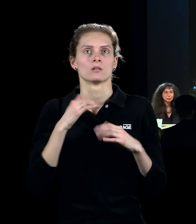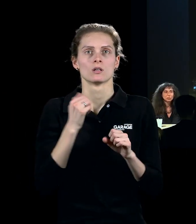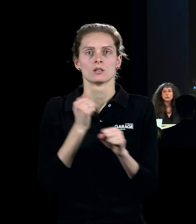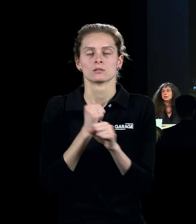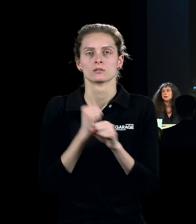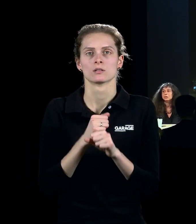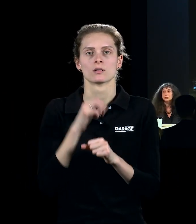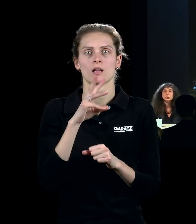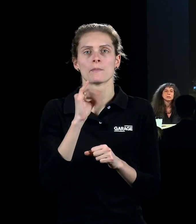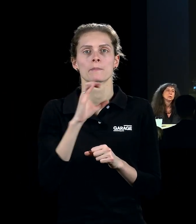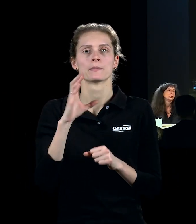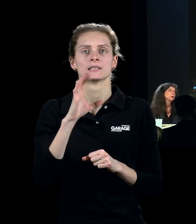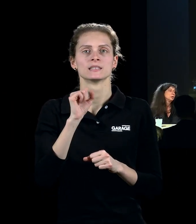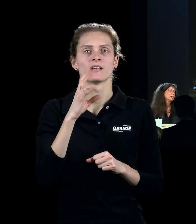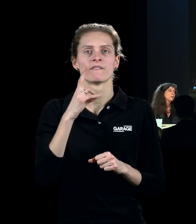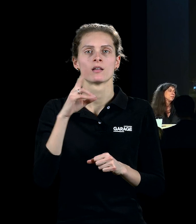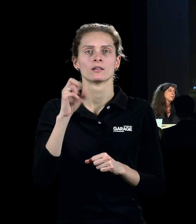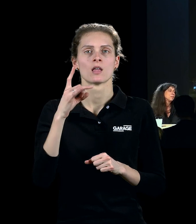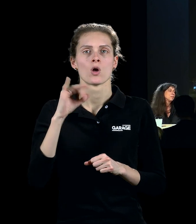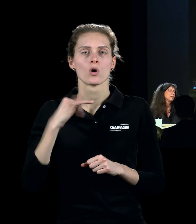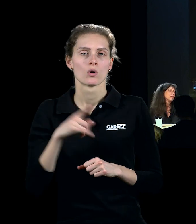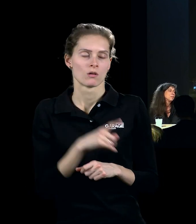-таки, одного из метров Баухауса.